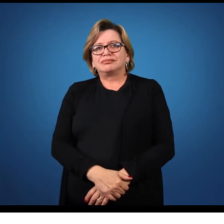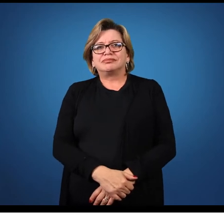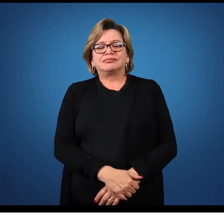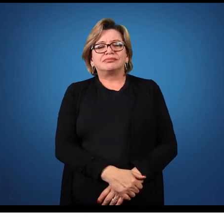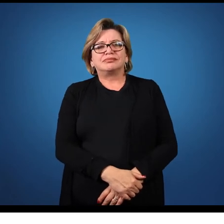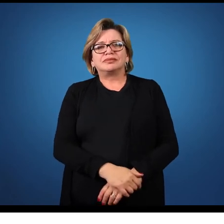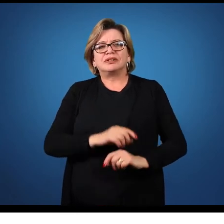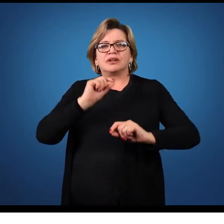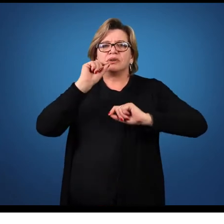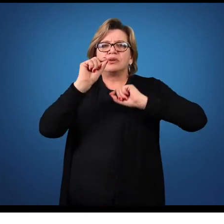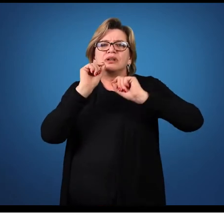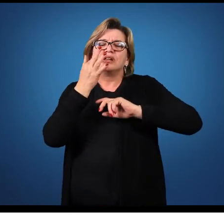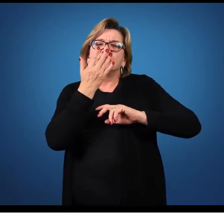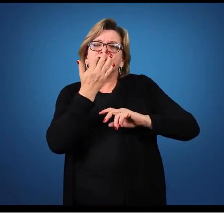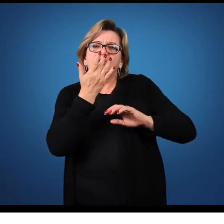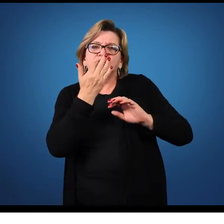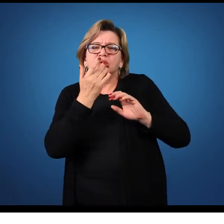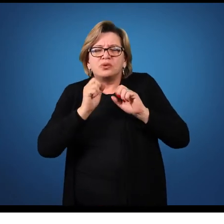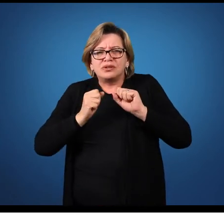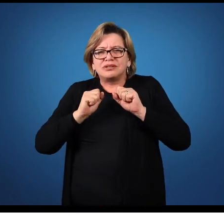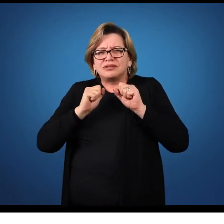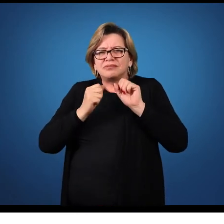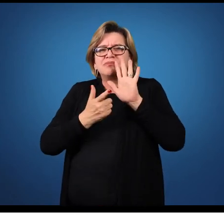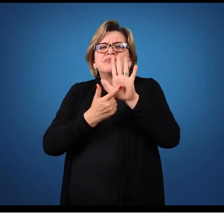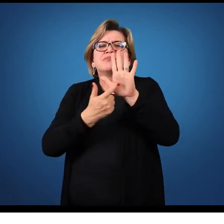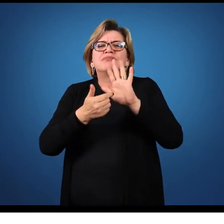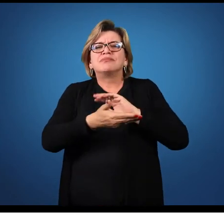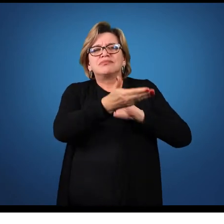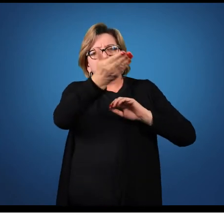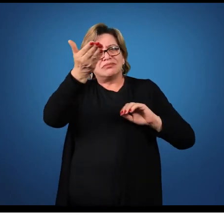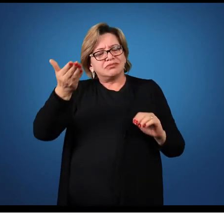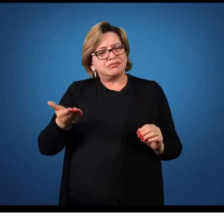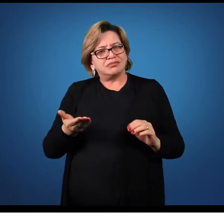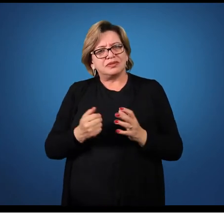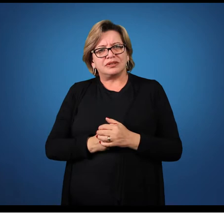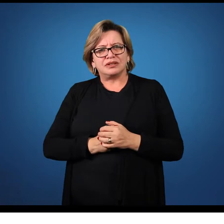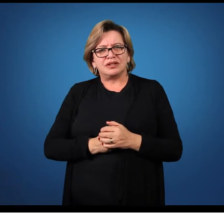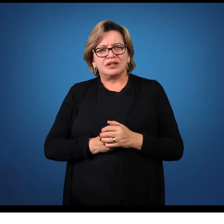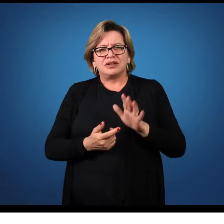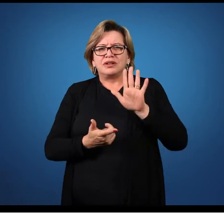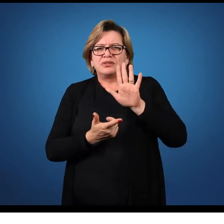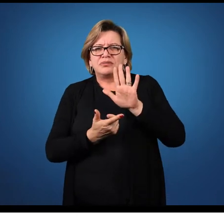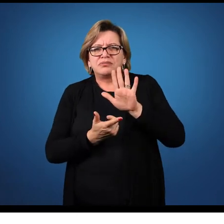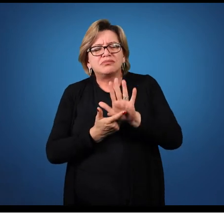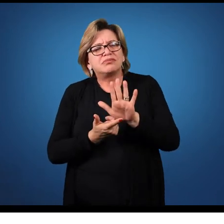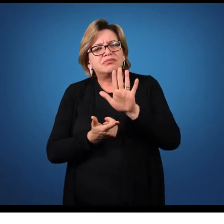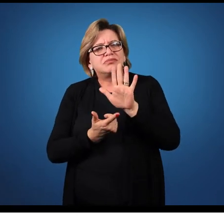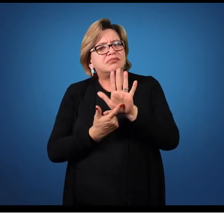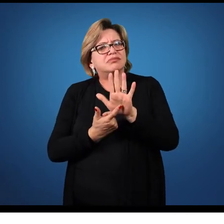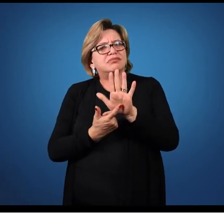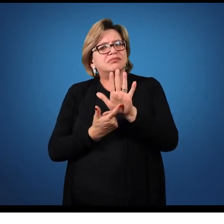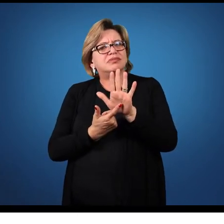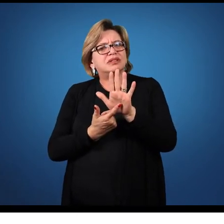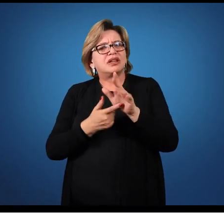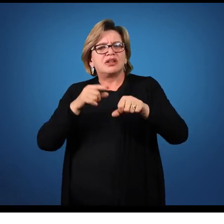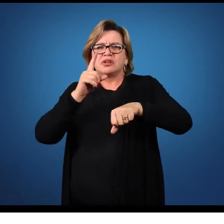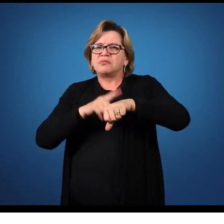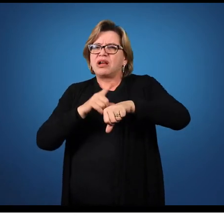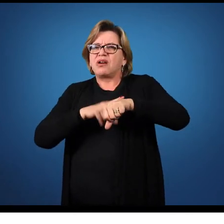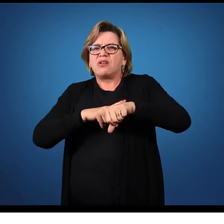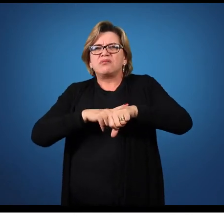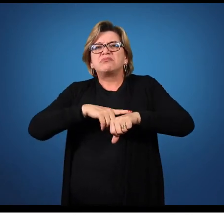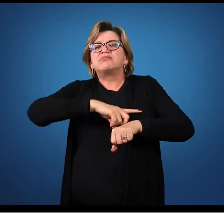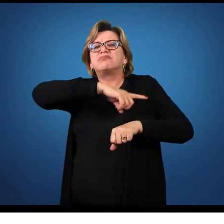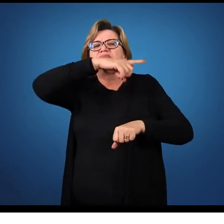O que as cores dessa obra te sugerem? Sugerem algum momento do